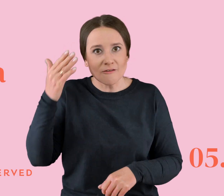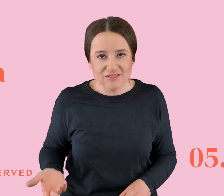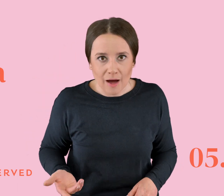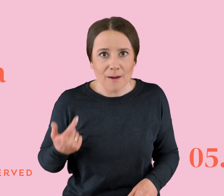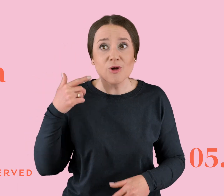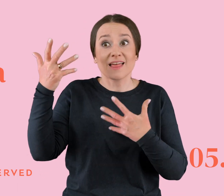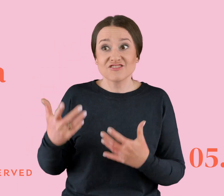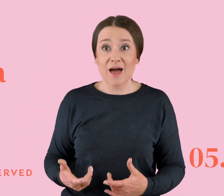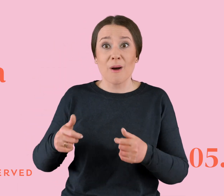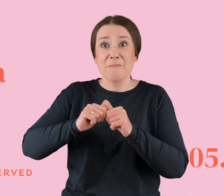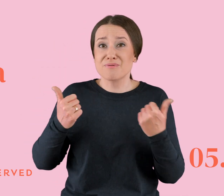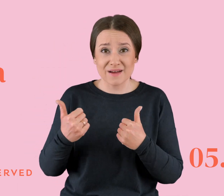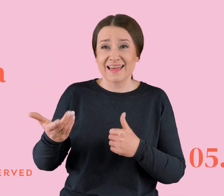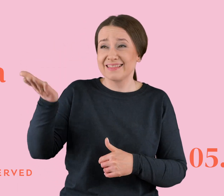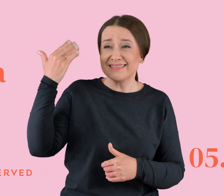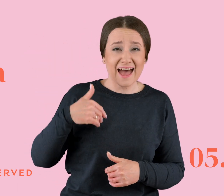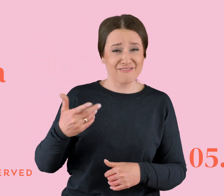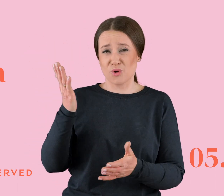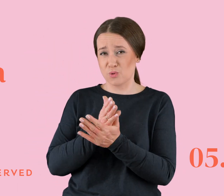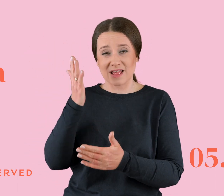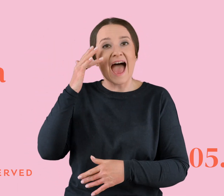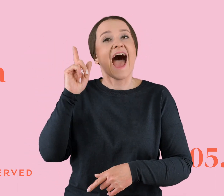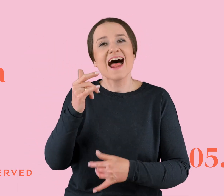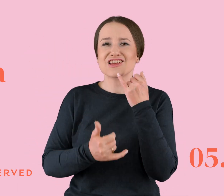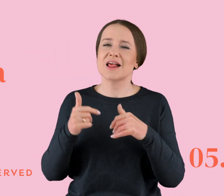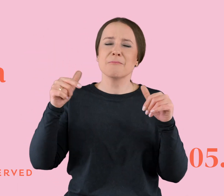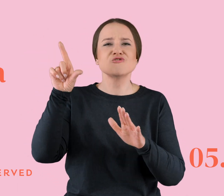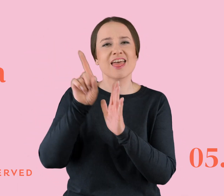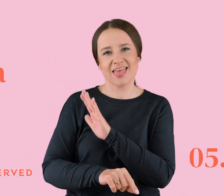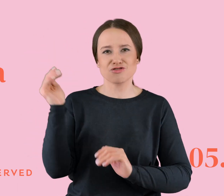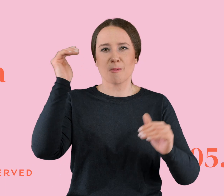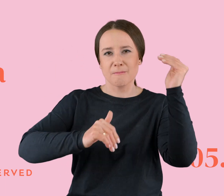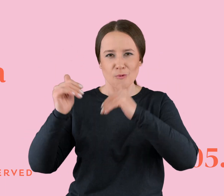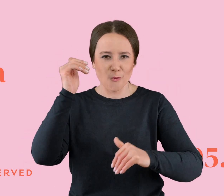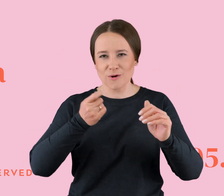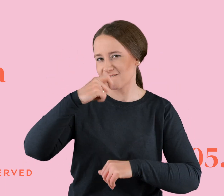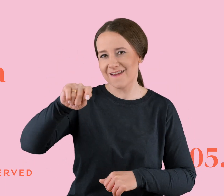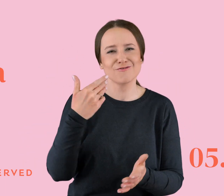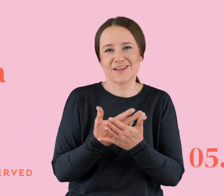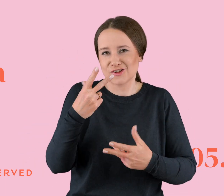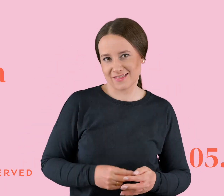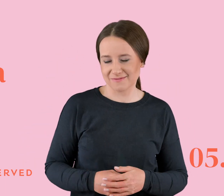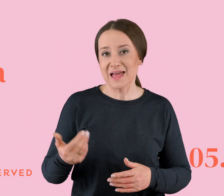ale stwierdziła, że skoro może sobie pojechać w góry po kosztach, to czemu nie? I że była totalnie świadoma, że coś szykuje,